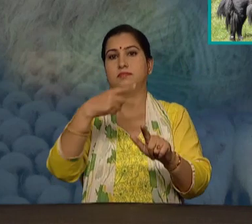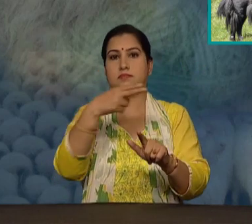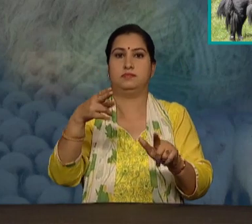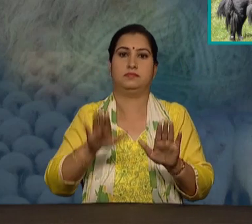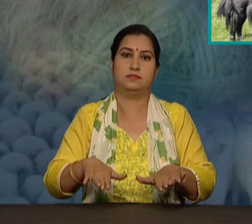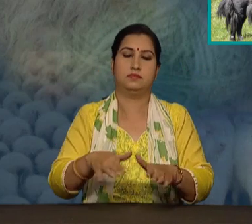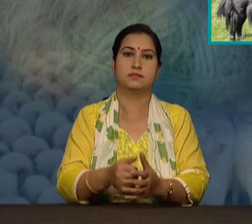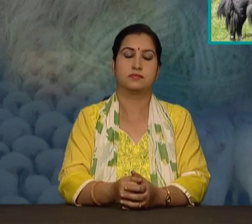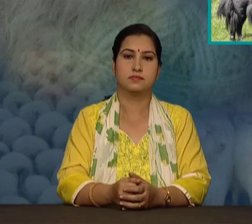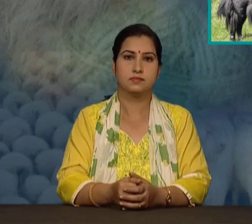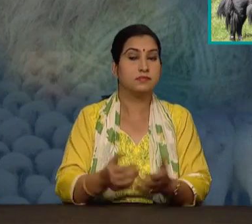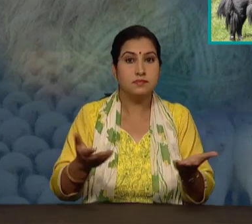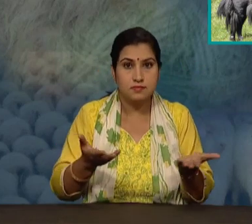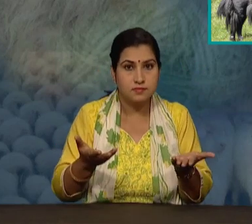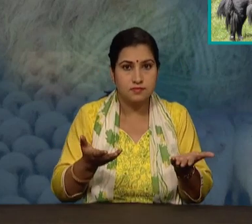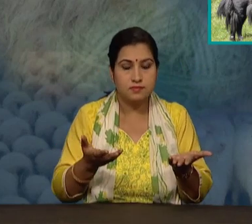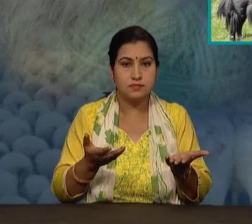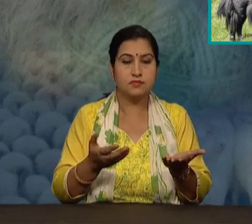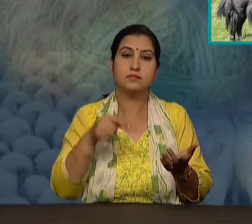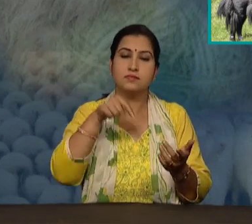यानी जंगली गाय